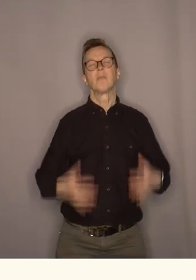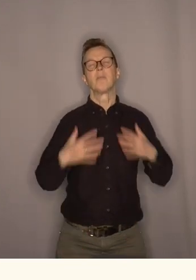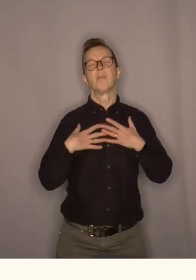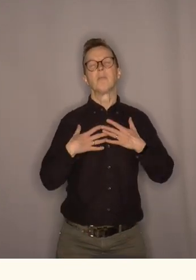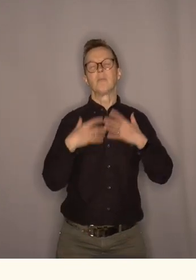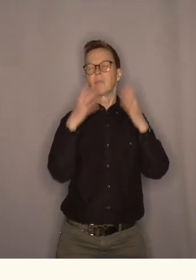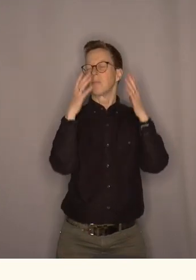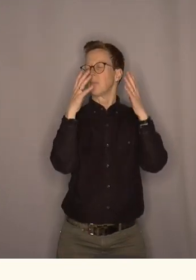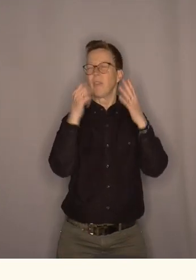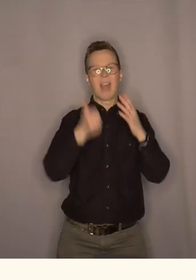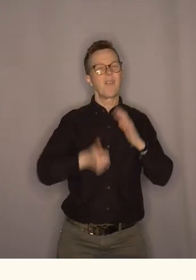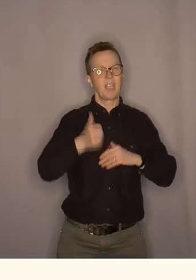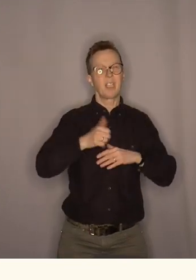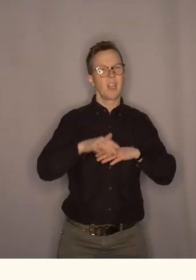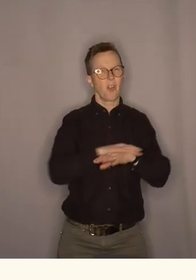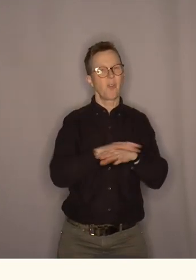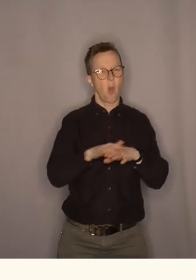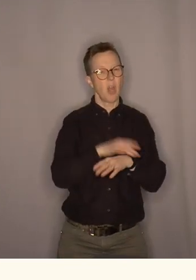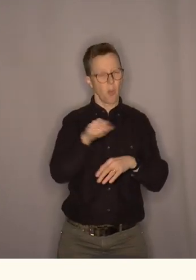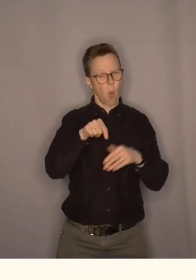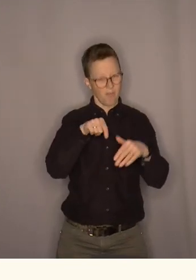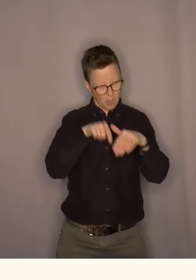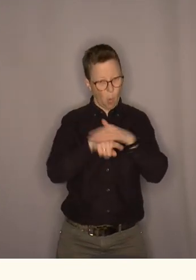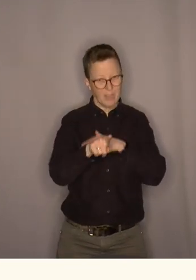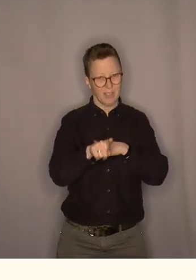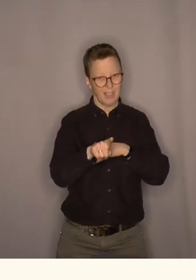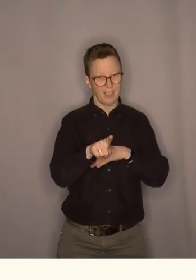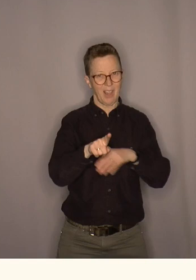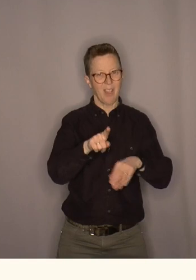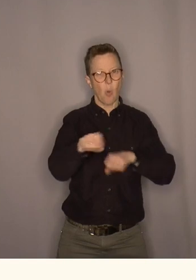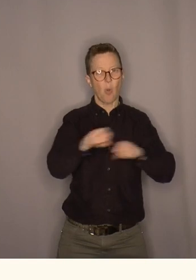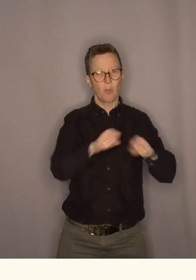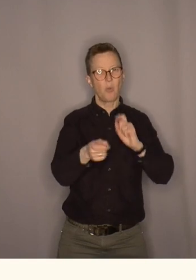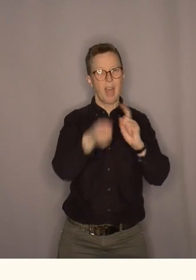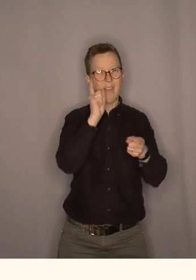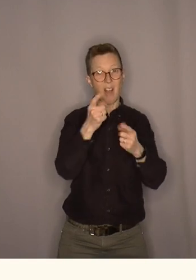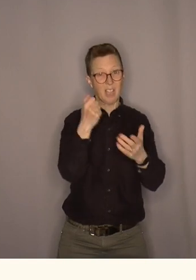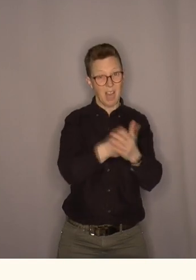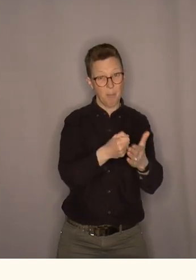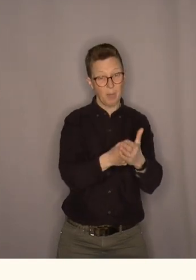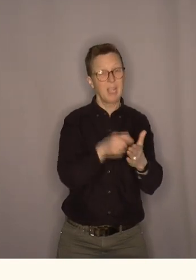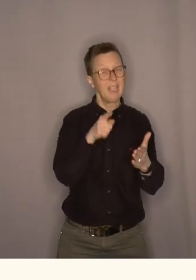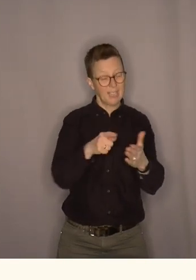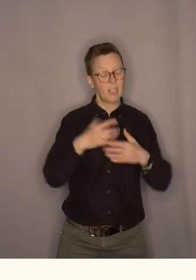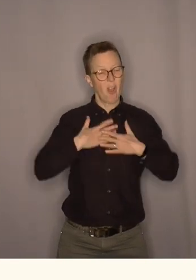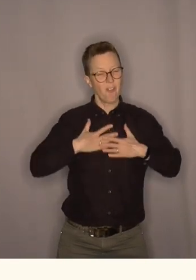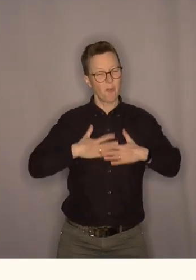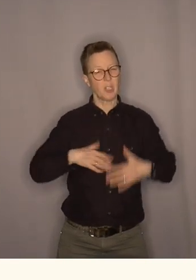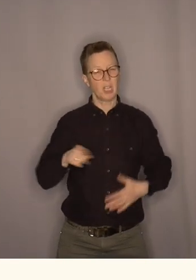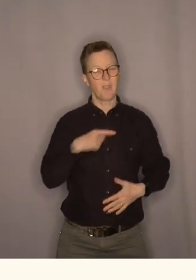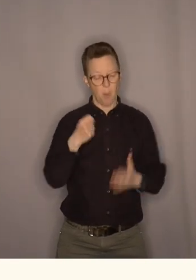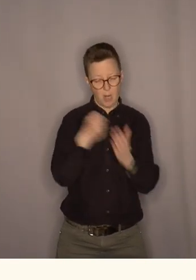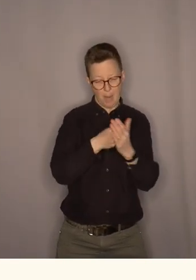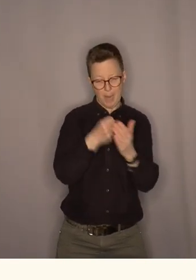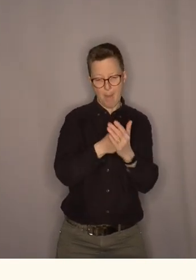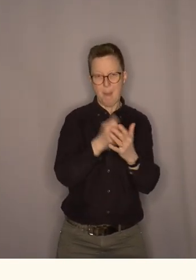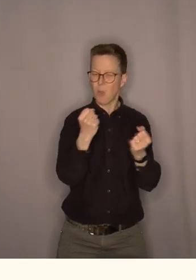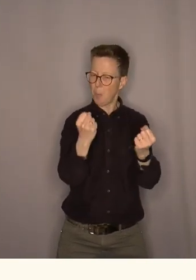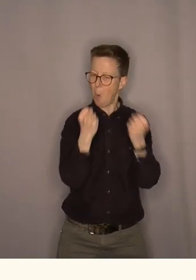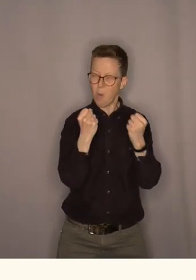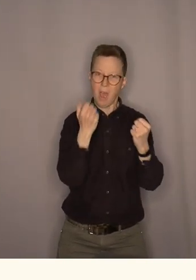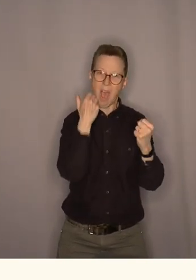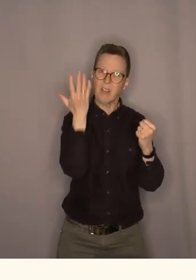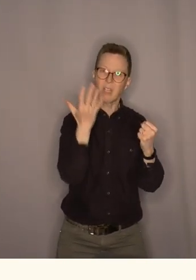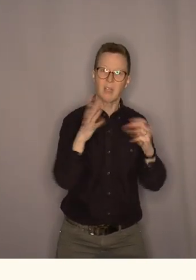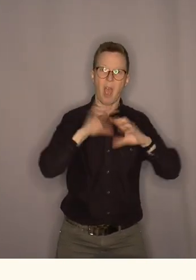å kjenne på når vi går inn i en kommunebalkan for den følelsen der er den vi skal kjente for å beholde for alltid sånn